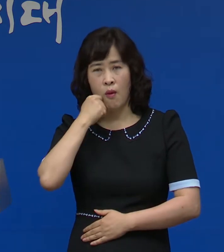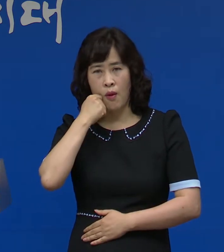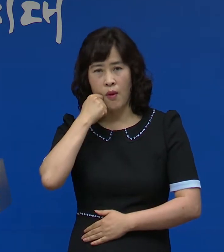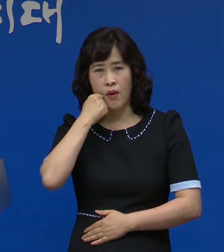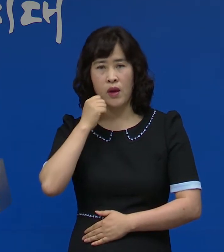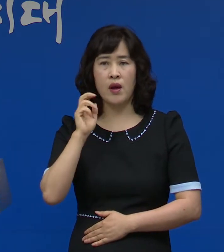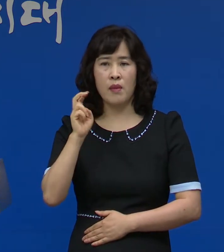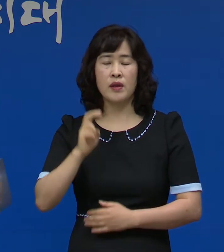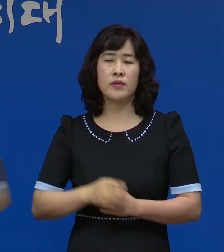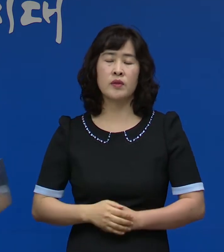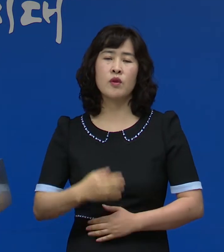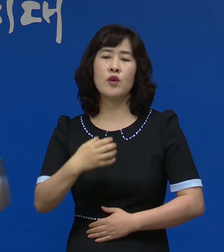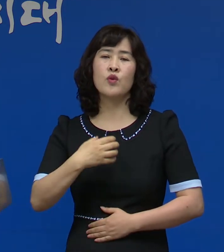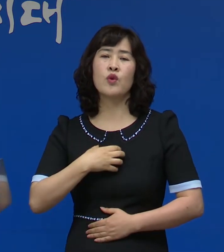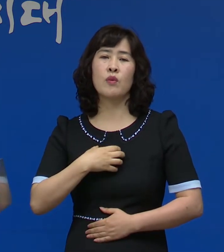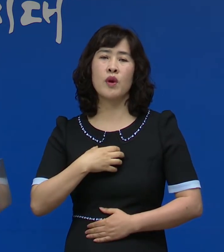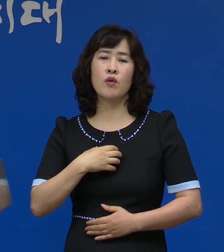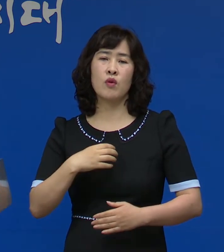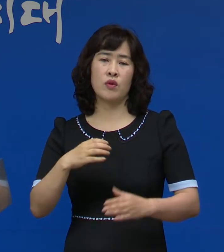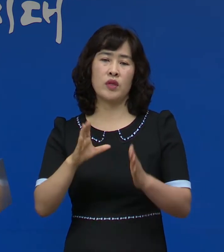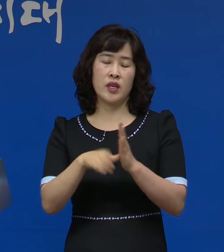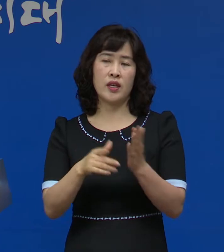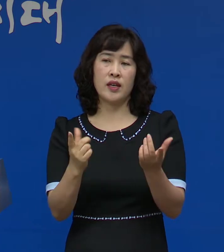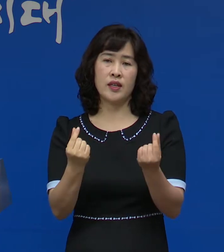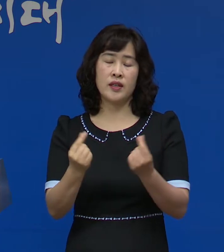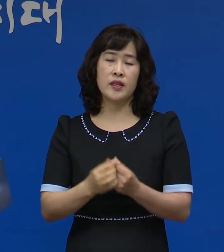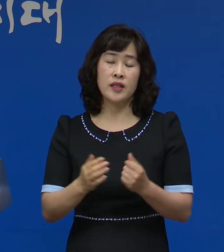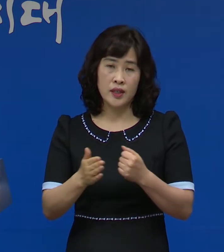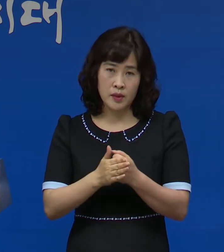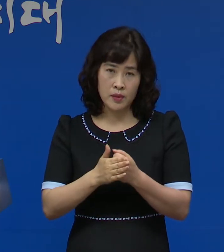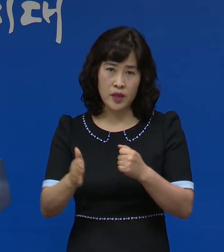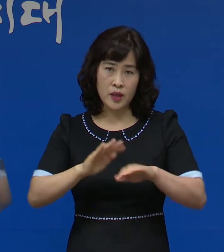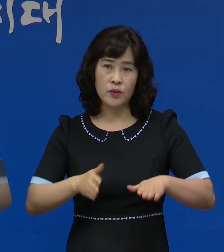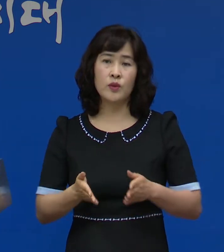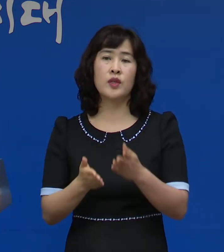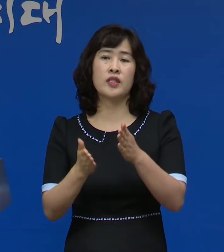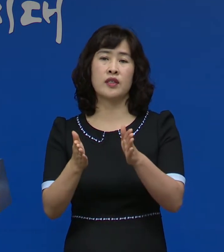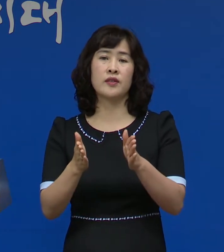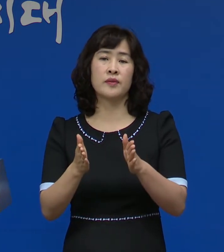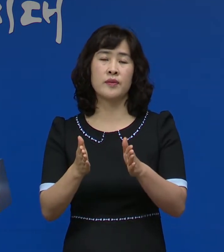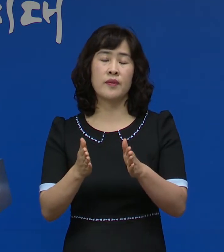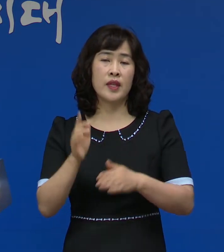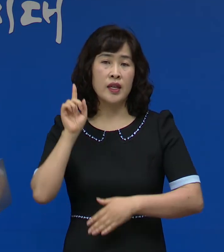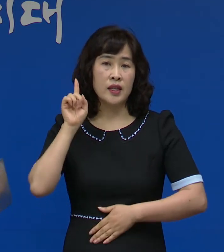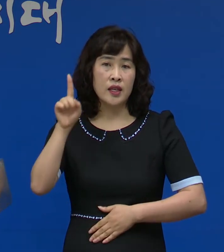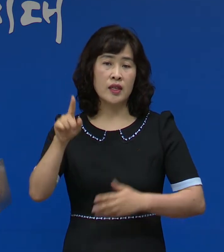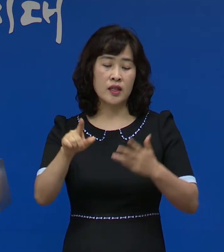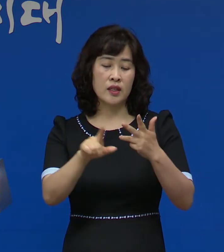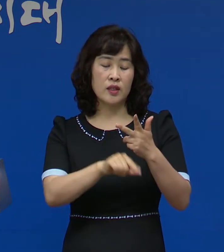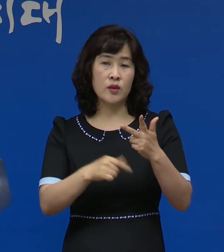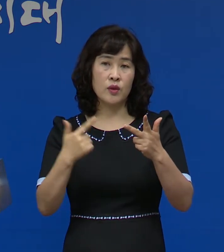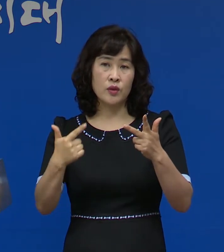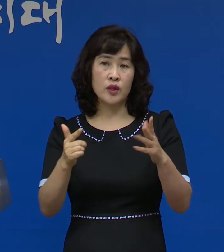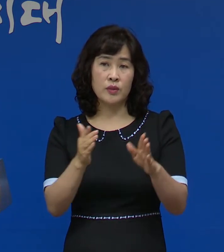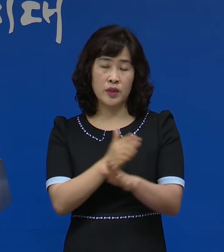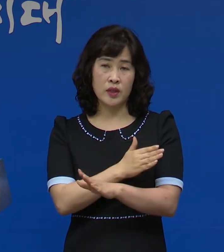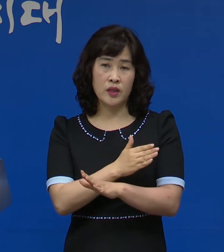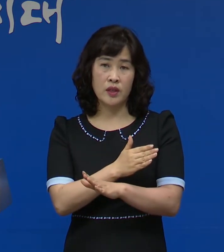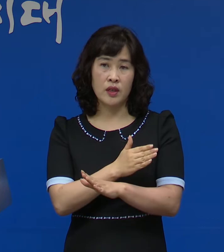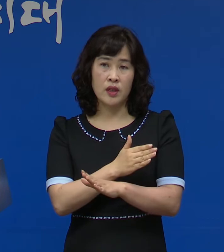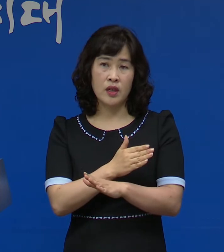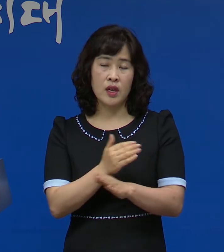어려운 위중한 상황입니다 이에 우리 도에서는 내일인 7월 6일부터